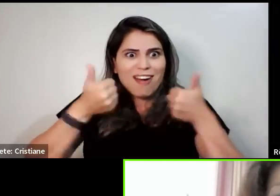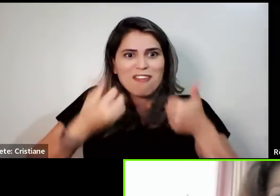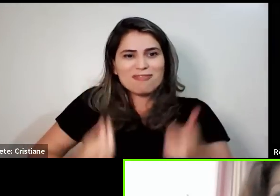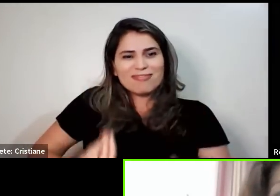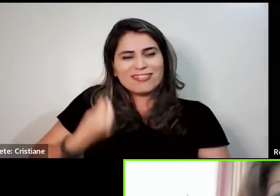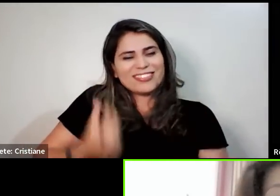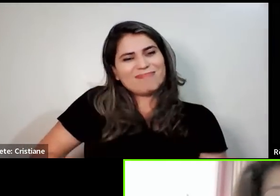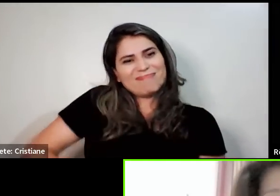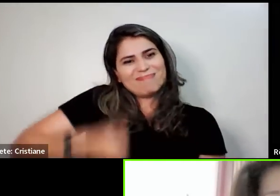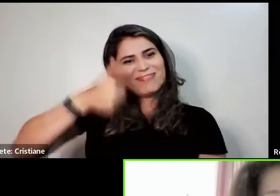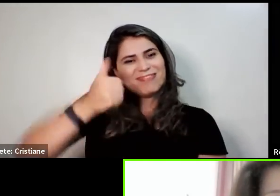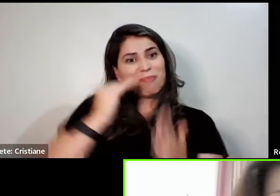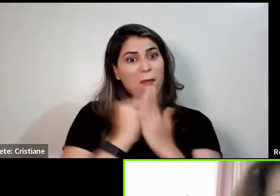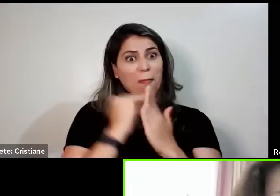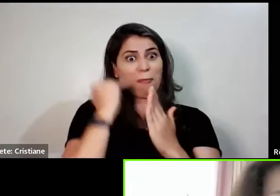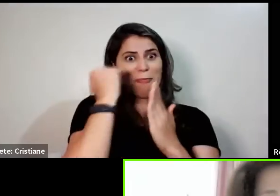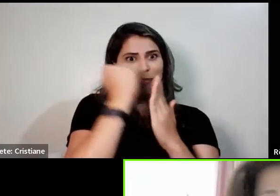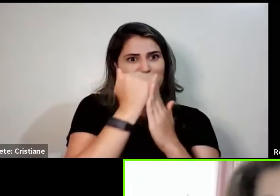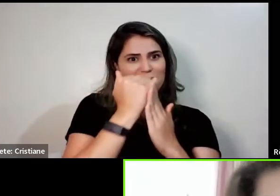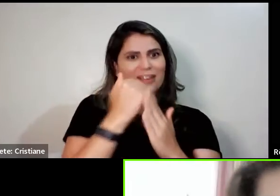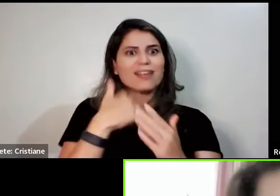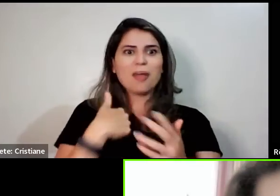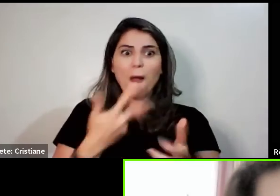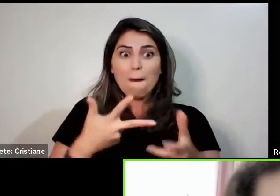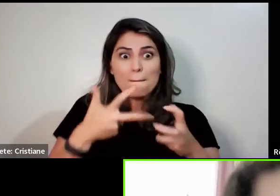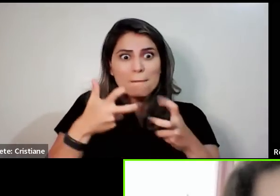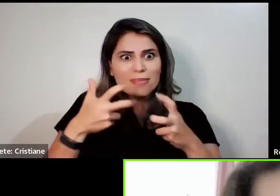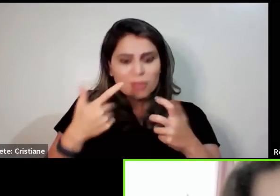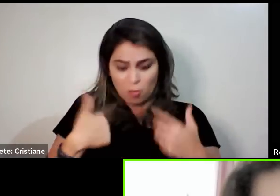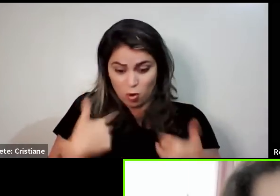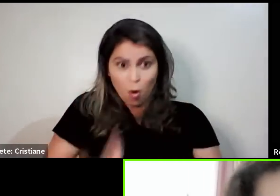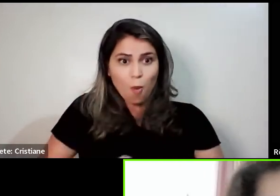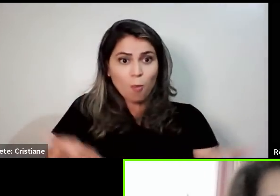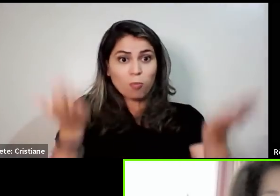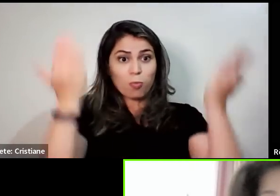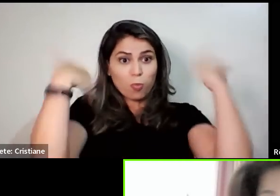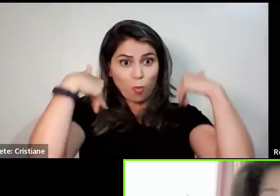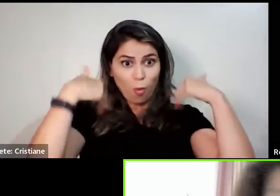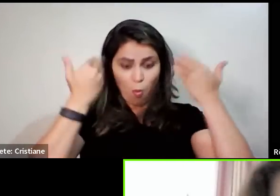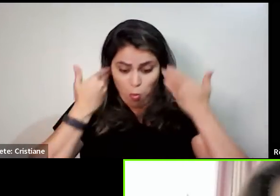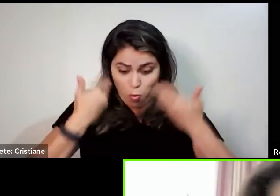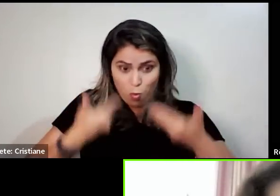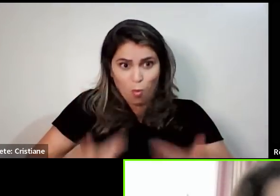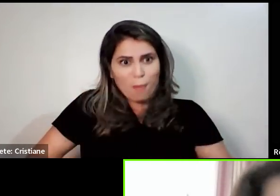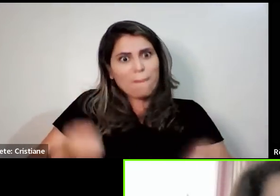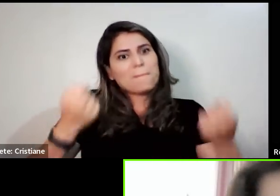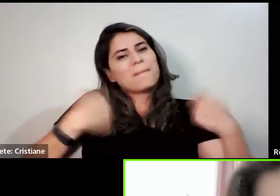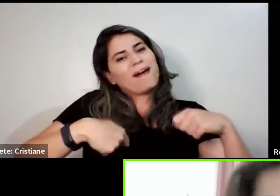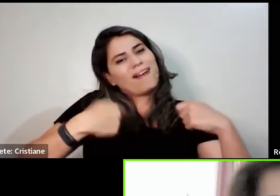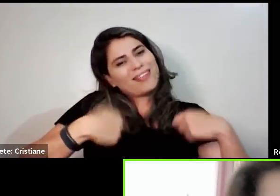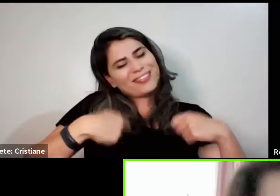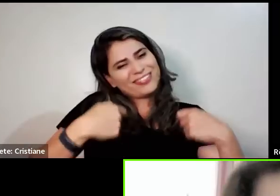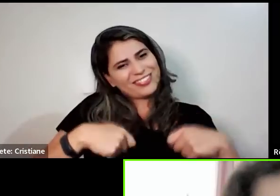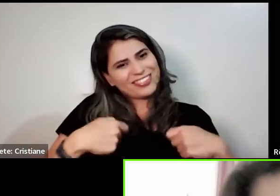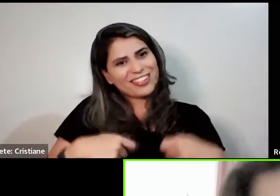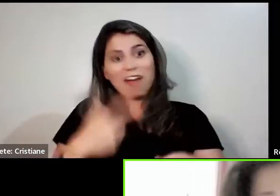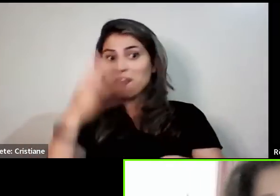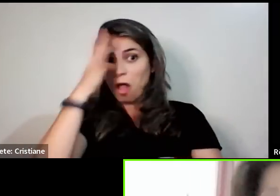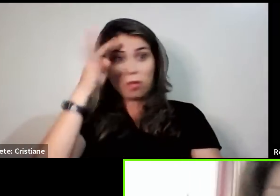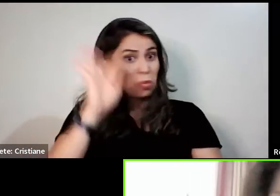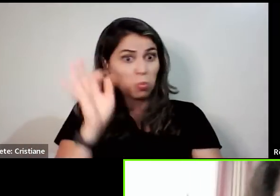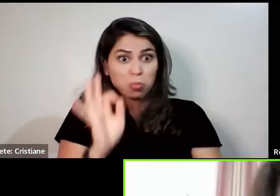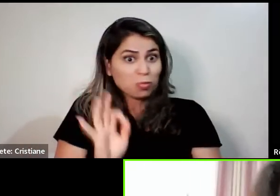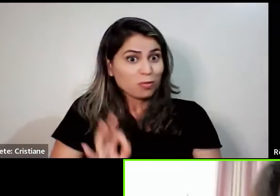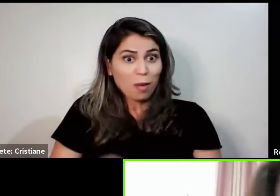saciei uma necessidade do meu organismo que era muito importante e eu não tinha noção do quanto.